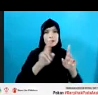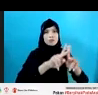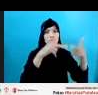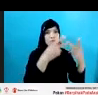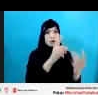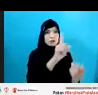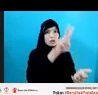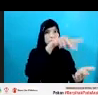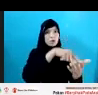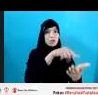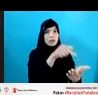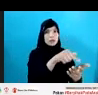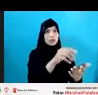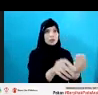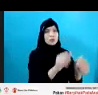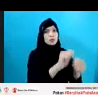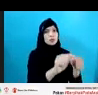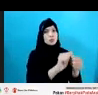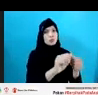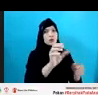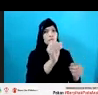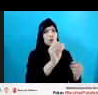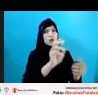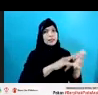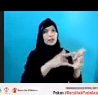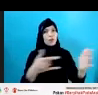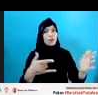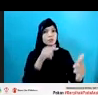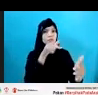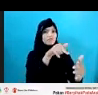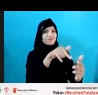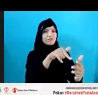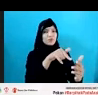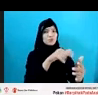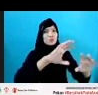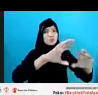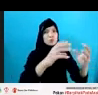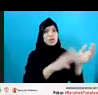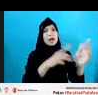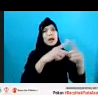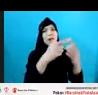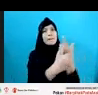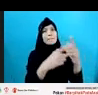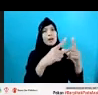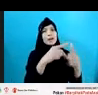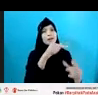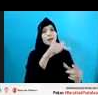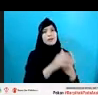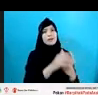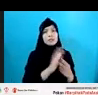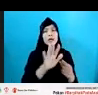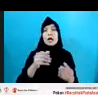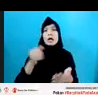diciptakan oleh teknologi, itu yang disebut dengan dunia cyber tadi itu. Jadi kekerasan dan